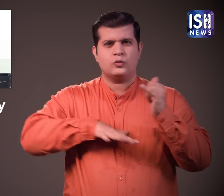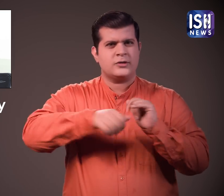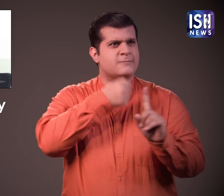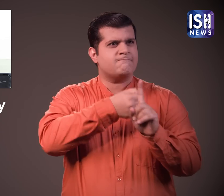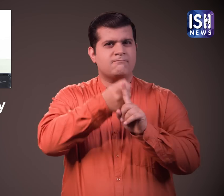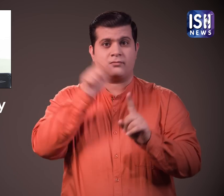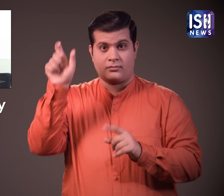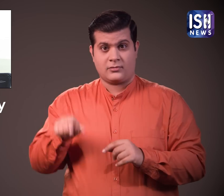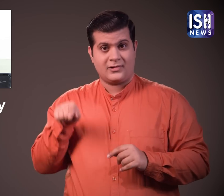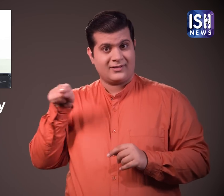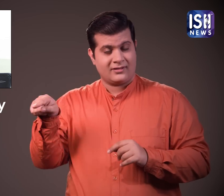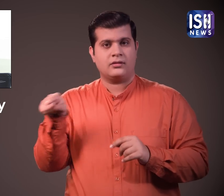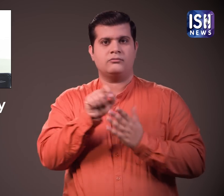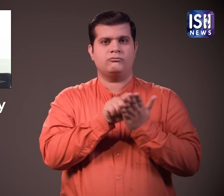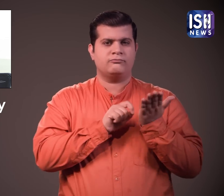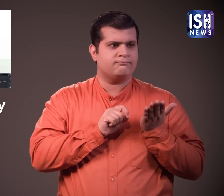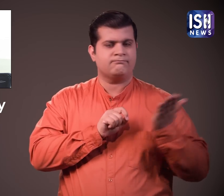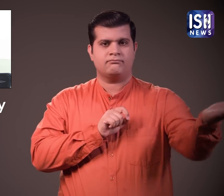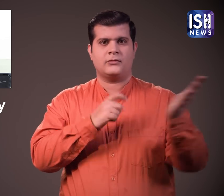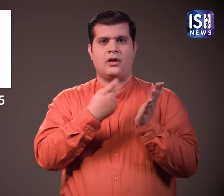रॉई ने एक RTI अर्जी दाखिल की